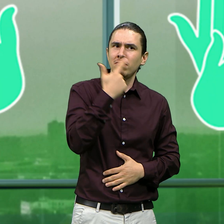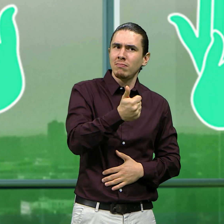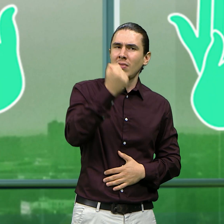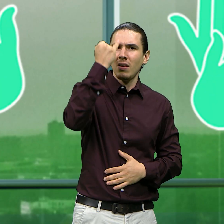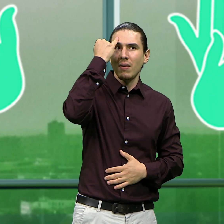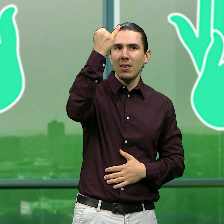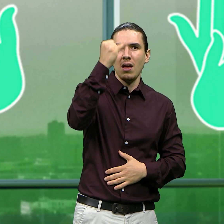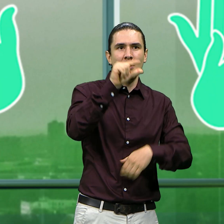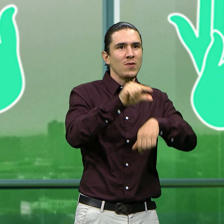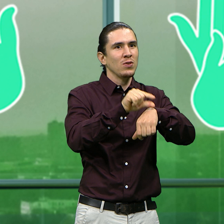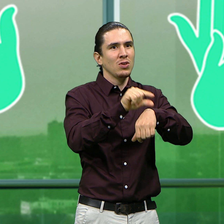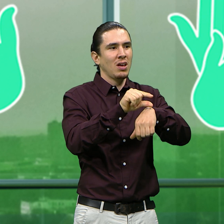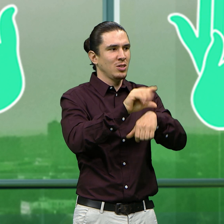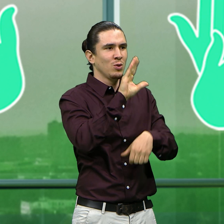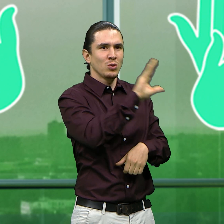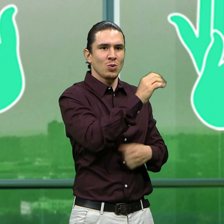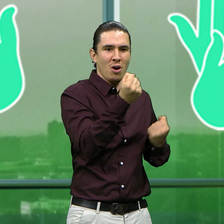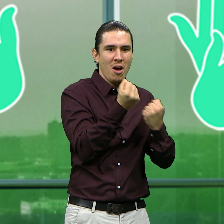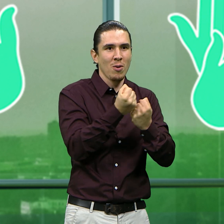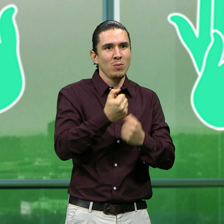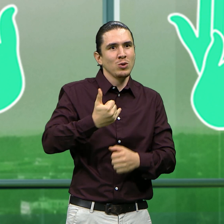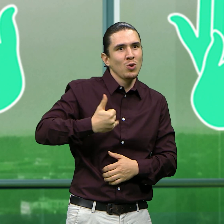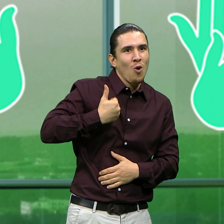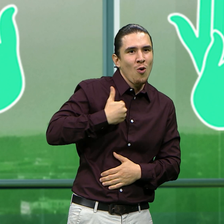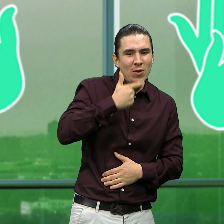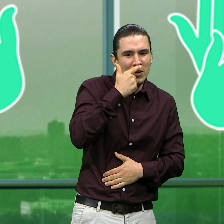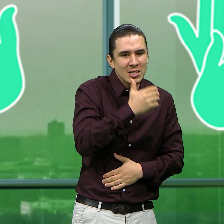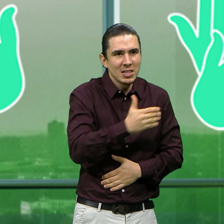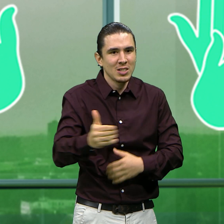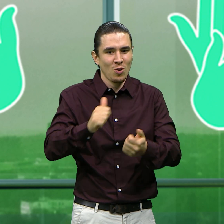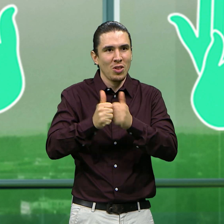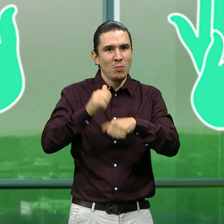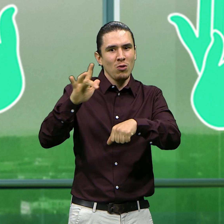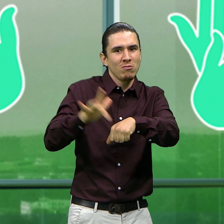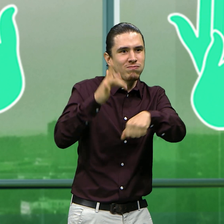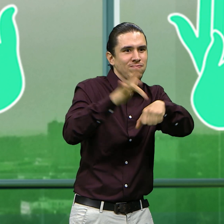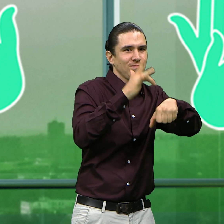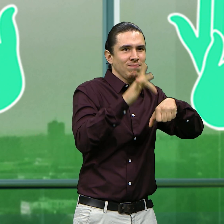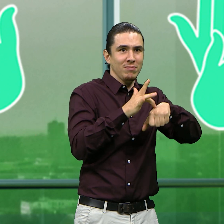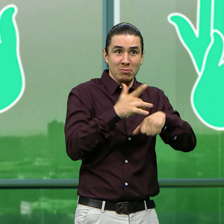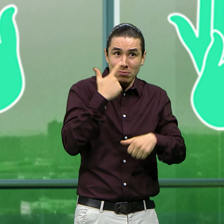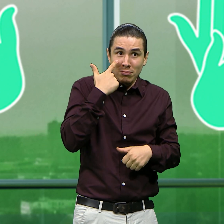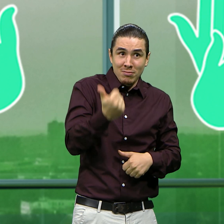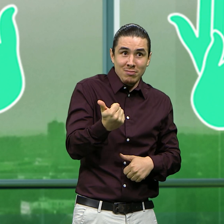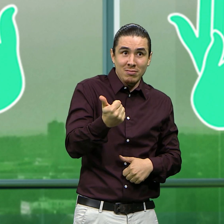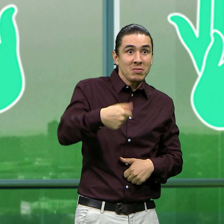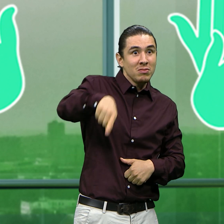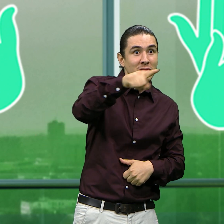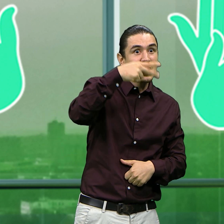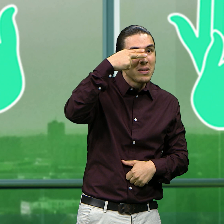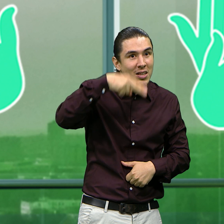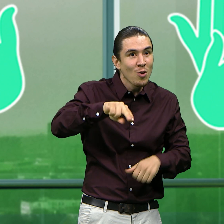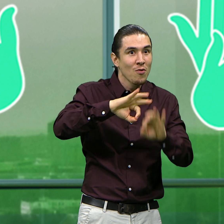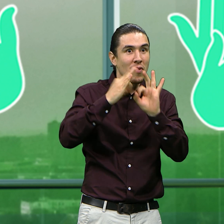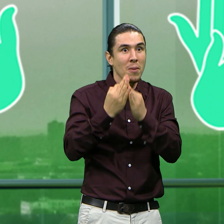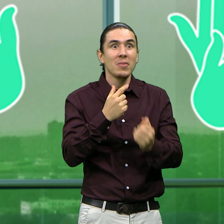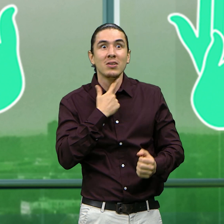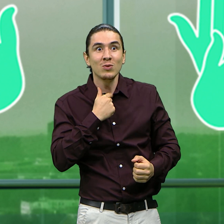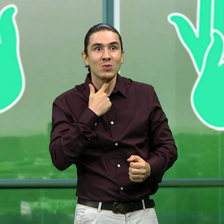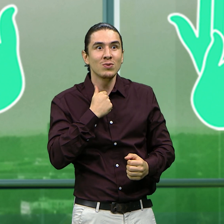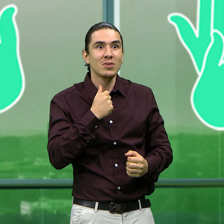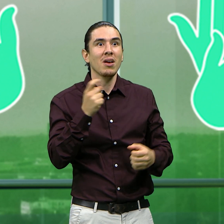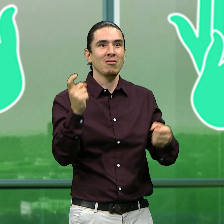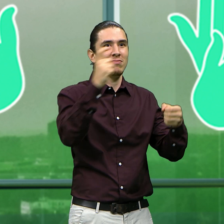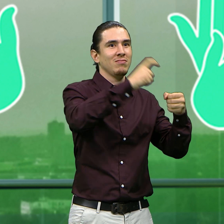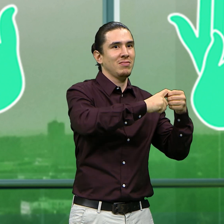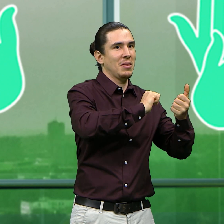¡Qué bonita labor la de esta fundación! Definitivamente es muy interesante ver cómo apoyan a los niños y los incentivan. Invitamos a los padres para que lleven a